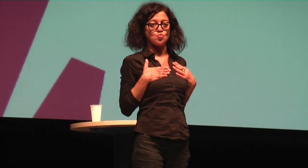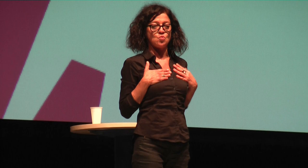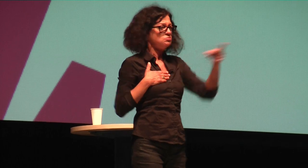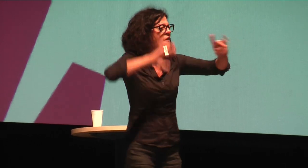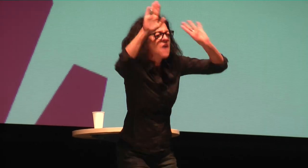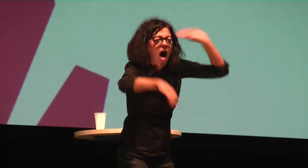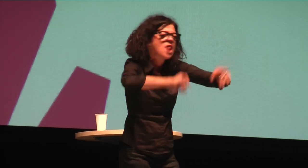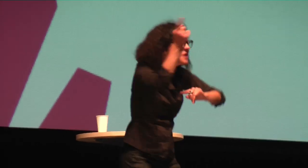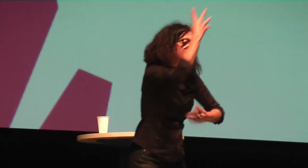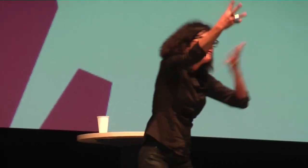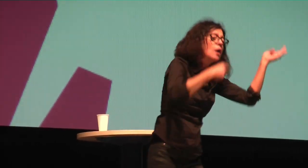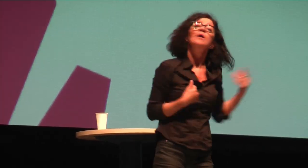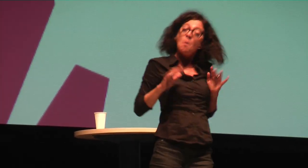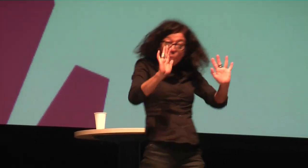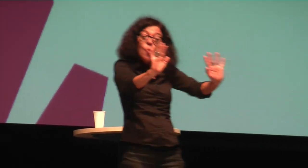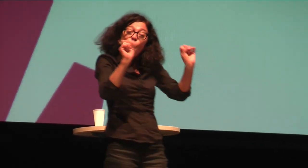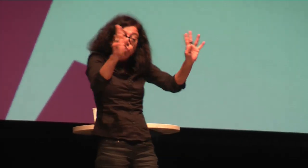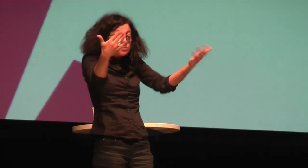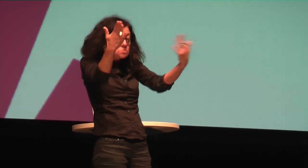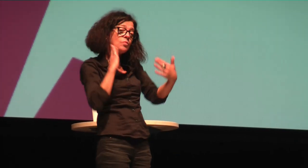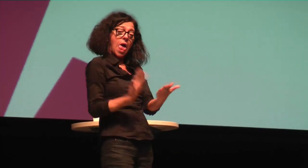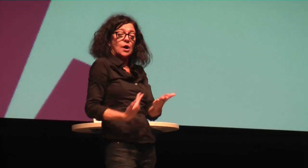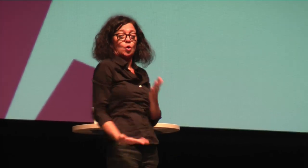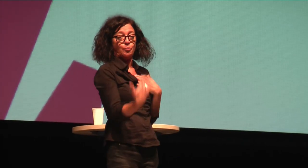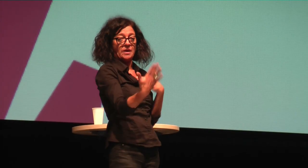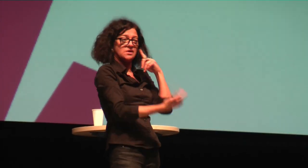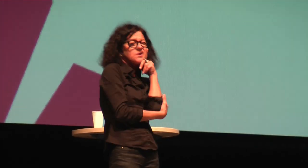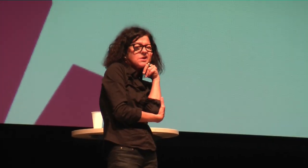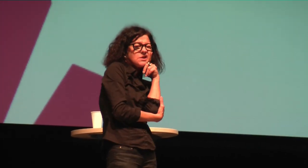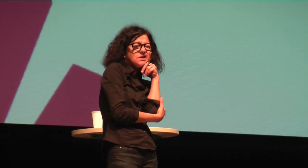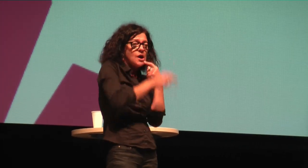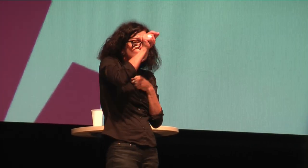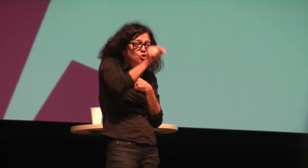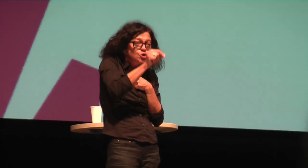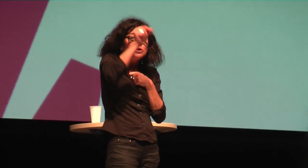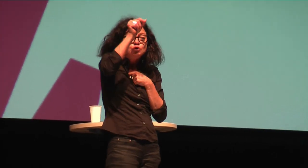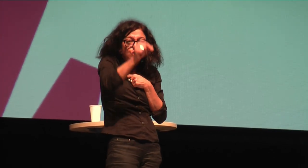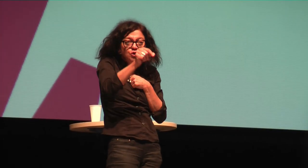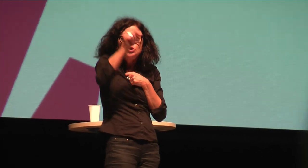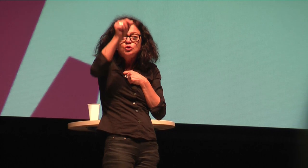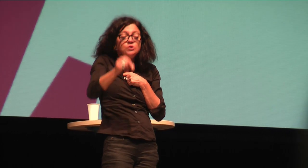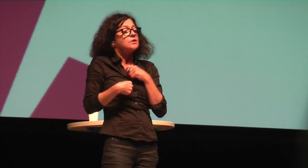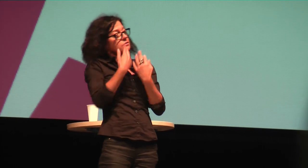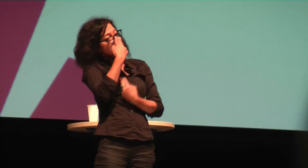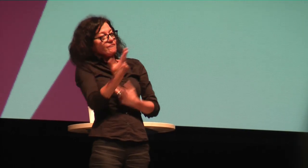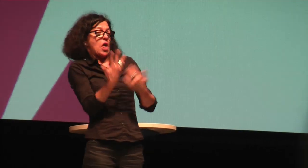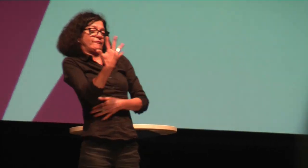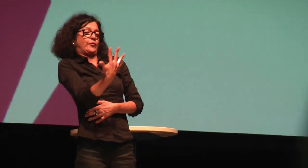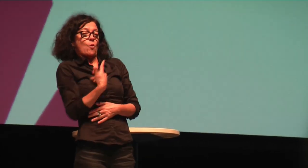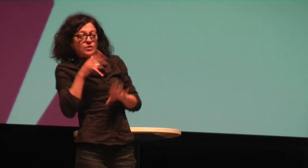Meinung, also ist es meine Meinung. Wenn ich sage, 2 plus 2 ist 5, dann kann man sagen, das ist falsch. Aber ich möchte